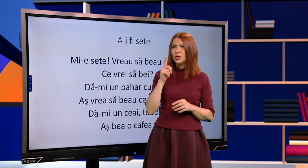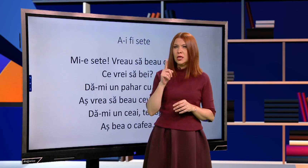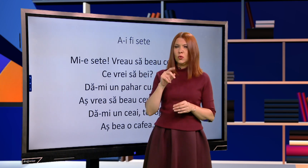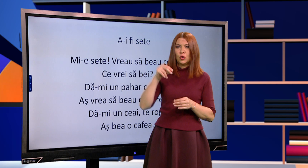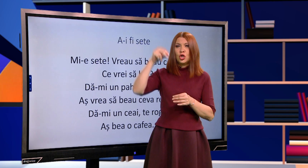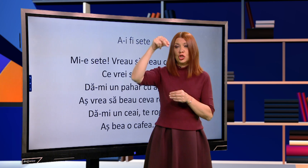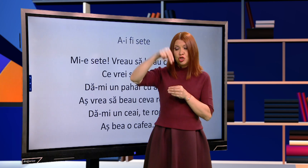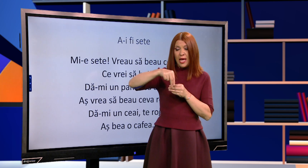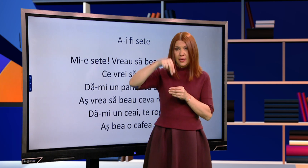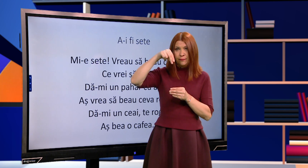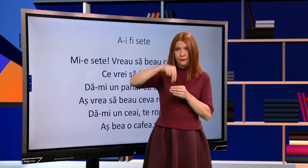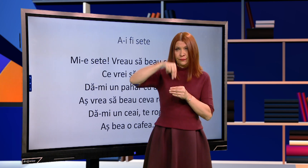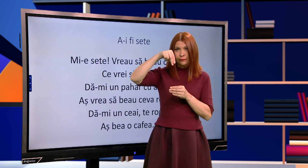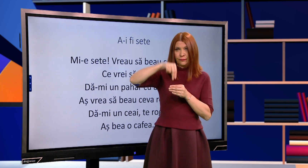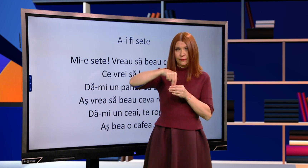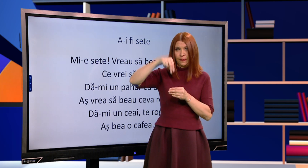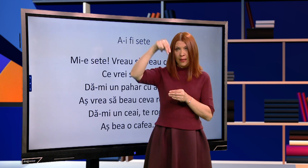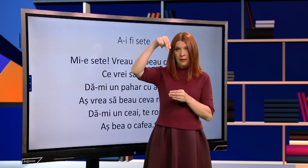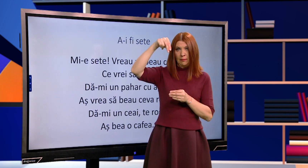Știi? Știi? Nu. Ceai.